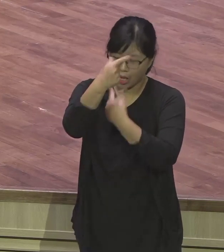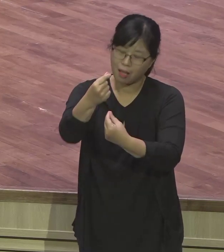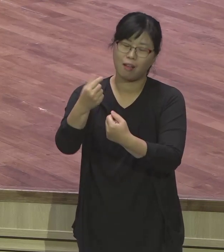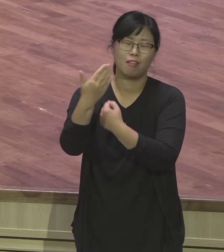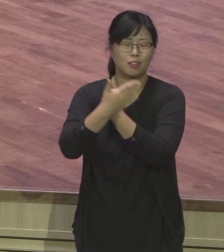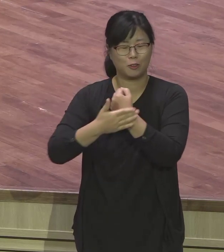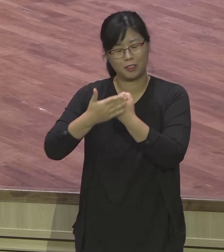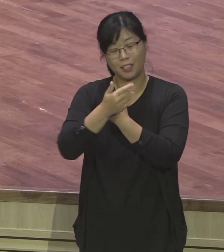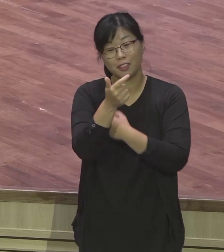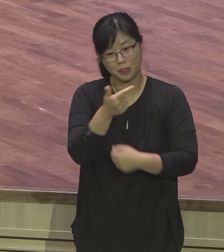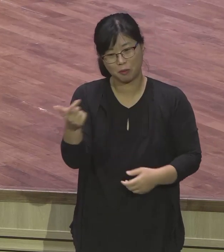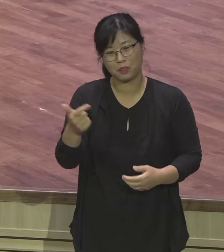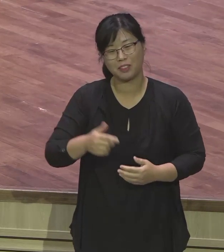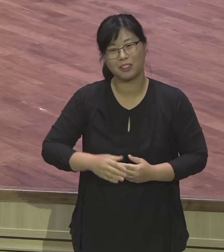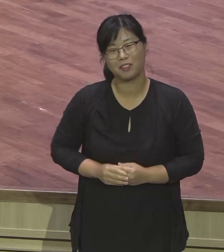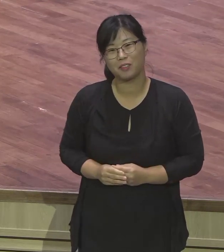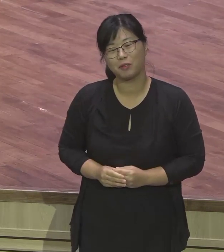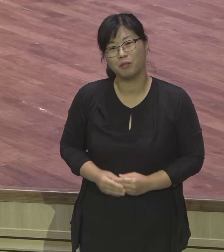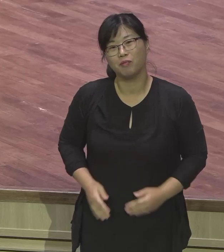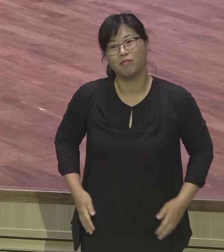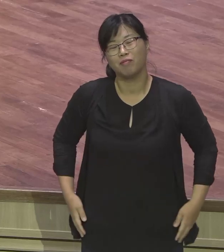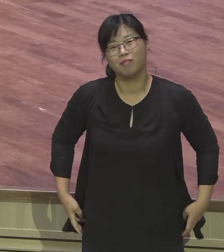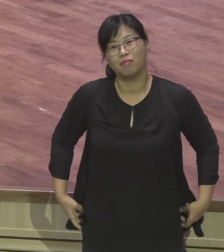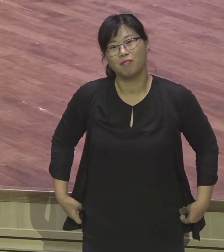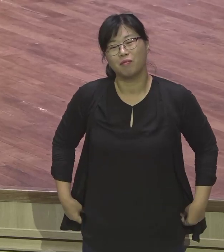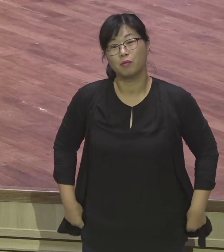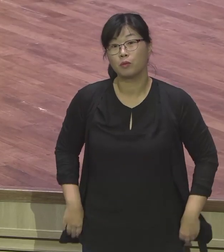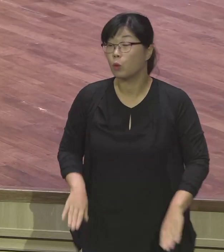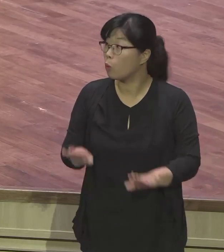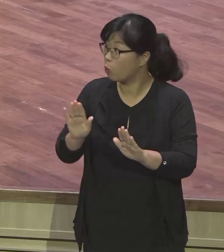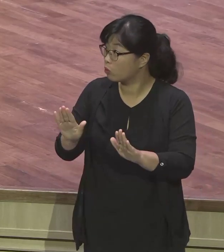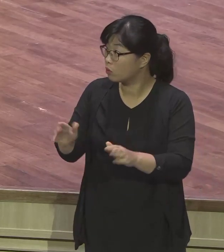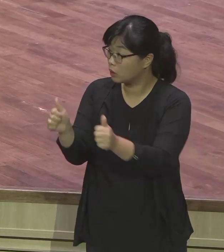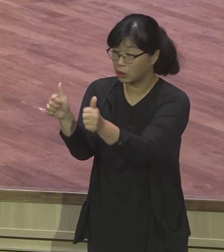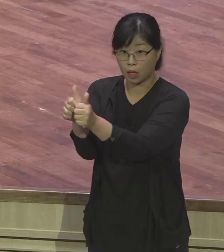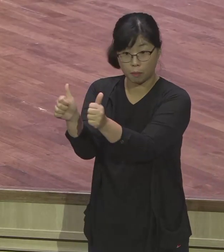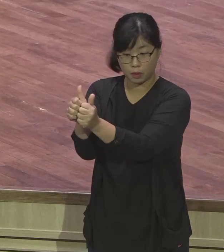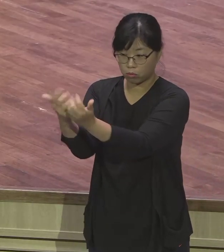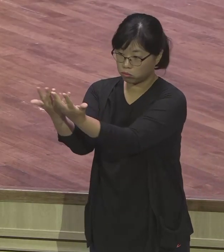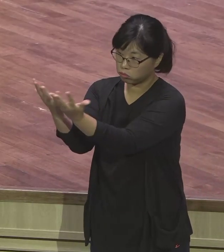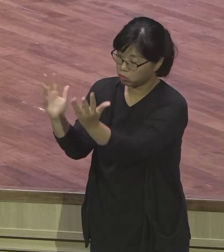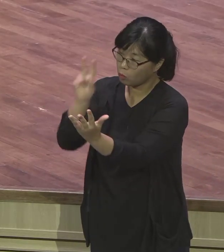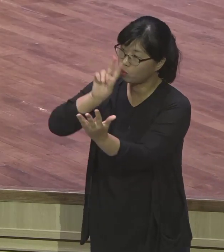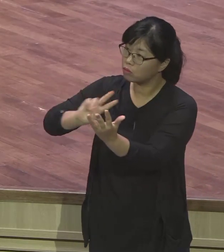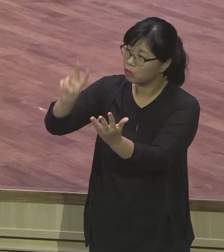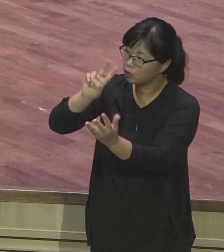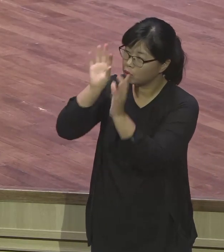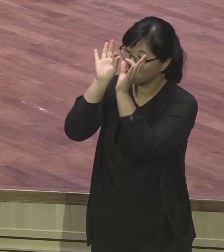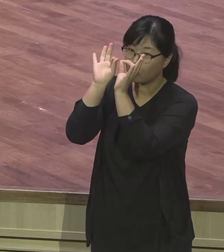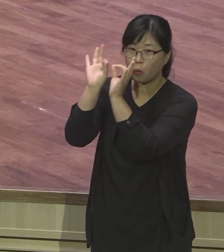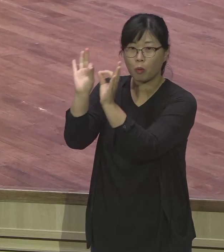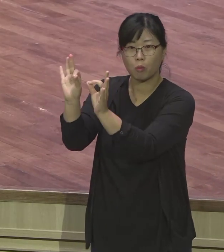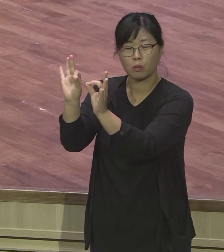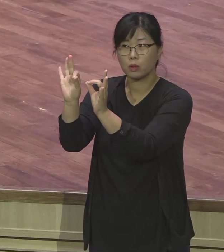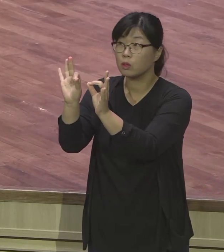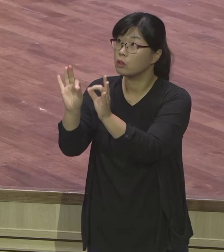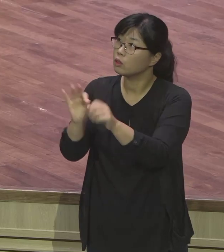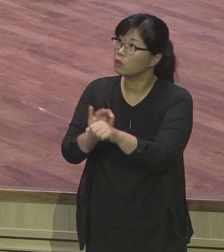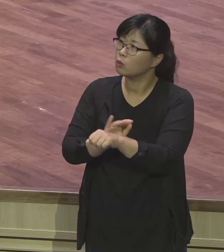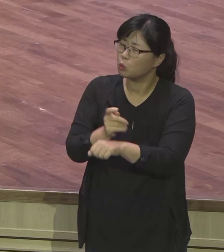창이었는데, 그 남자분들이라는 찬양이 저 위에까지 잘 안 들릴 것 같아. 나도